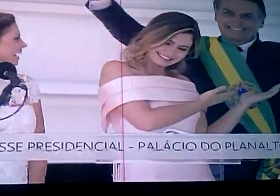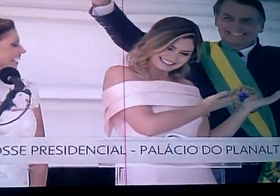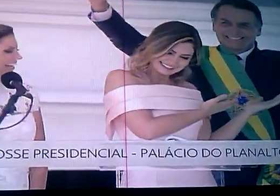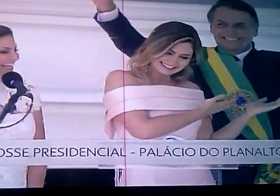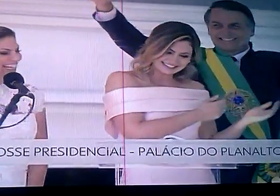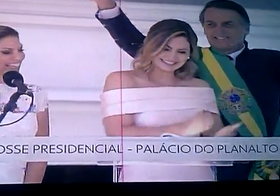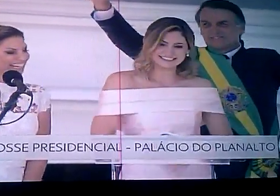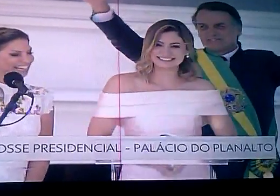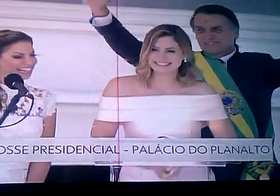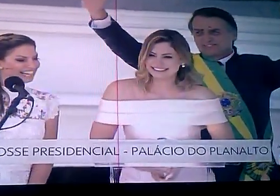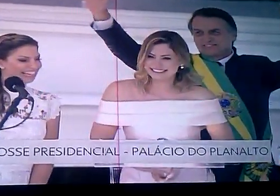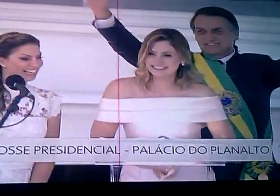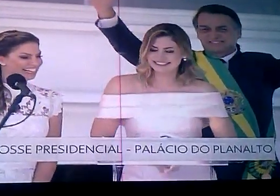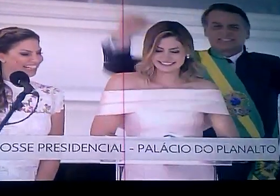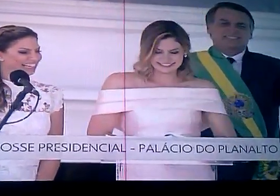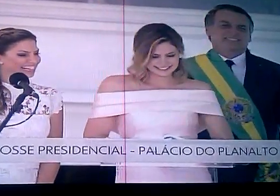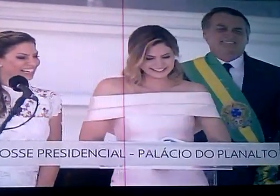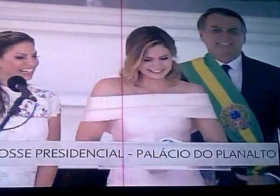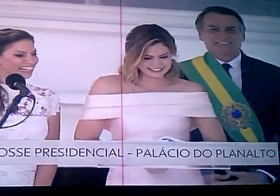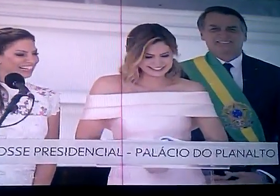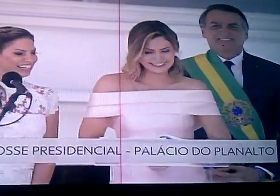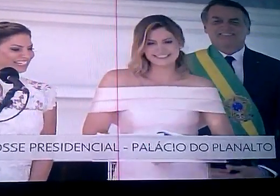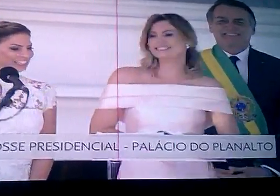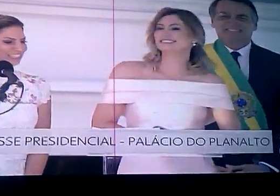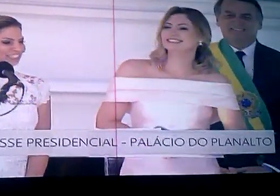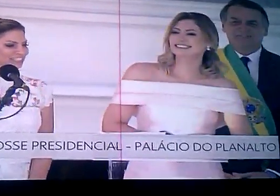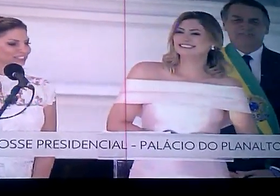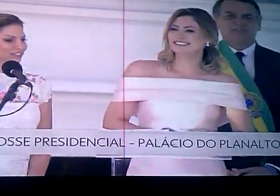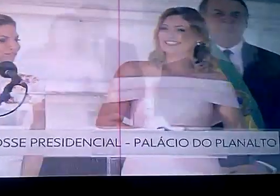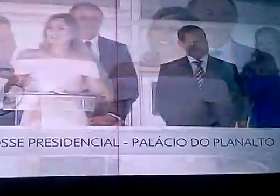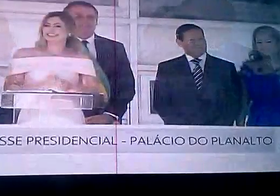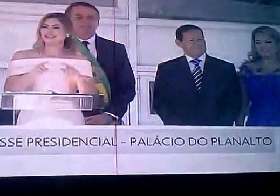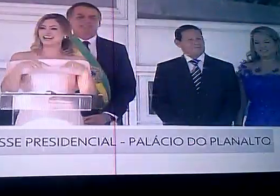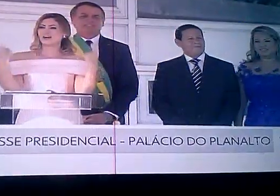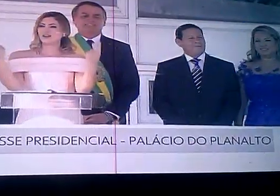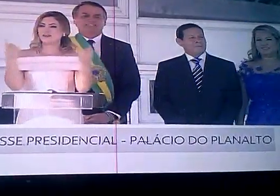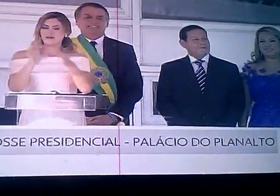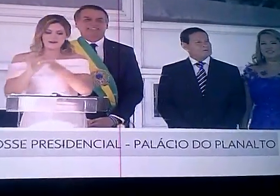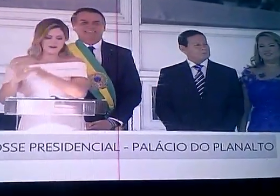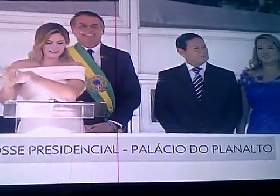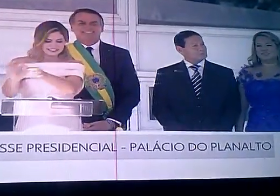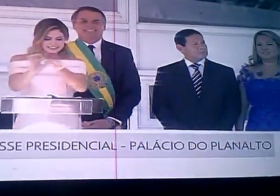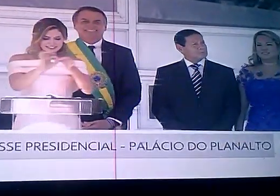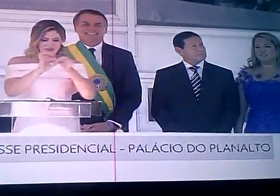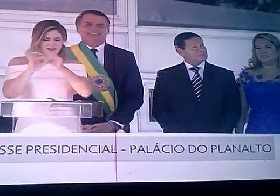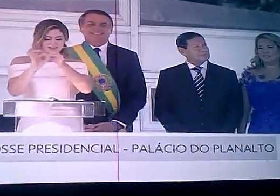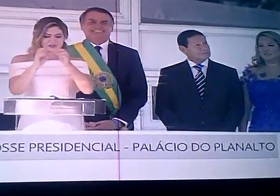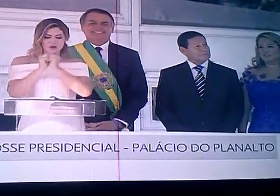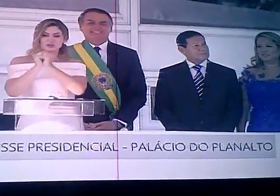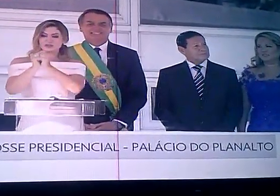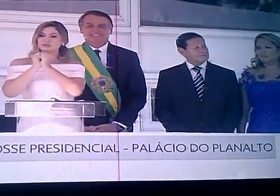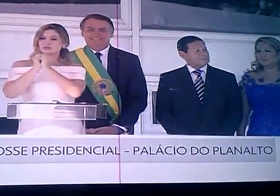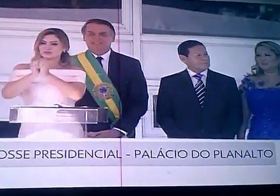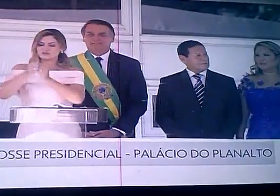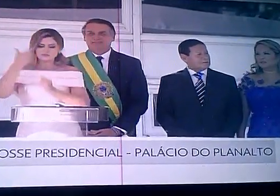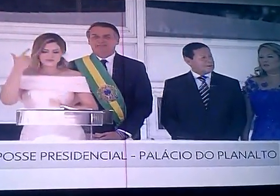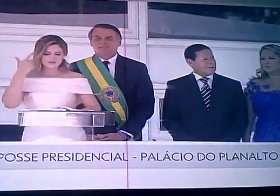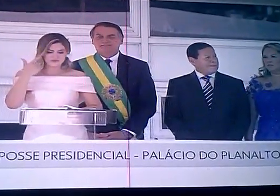para quem peço o apoio de todos